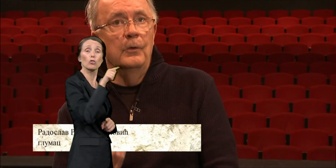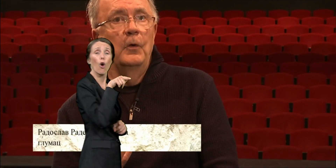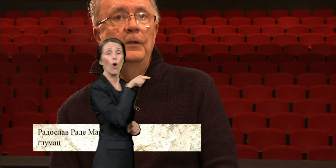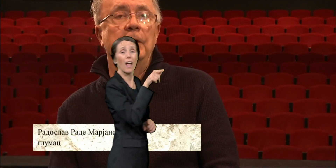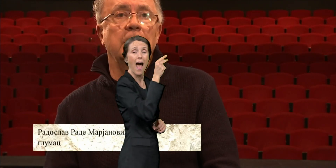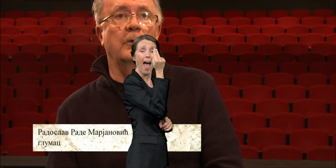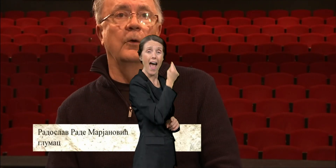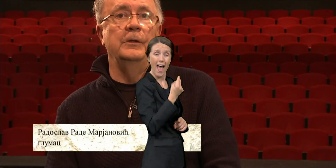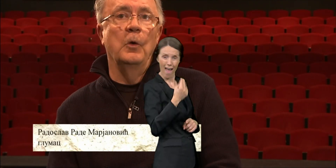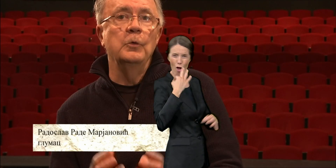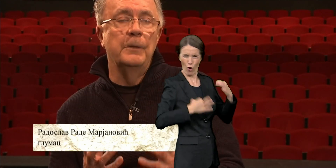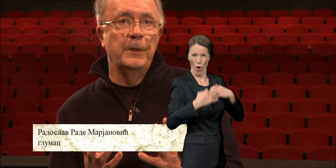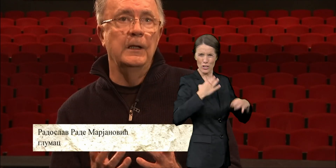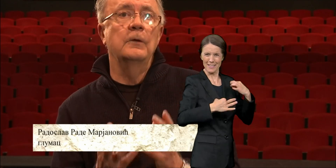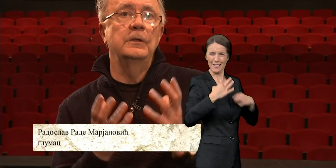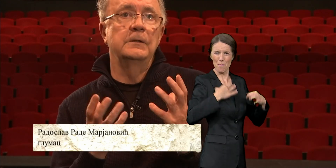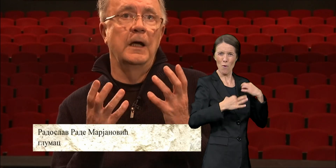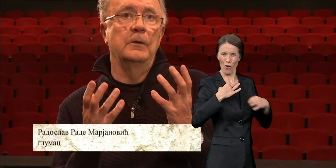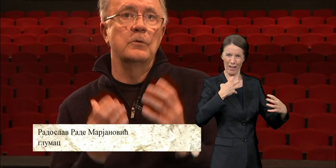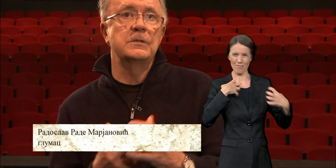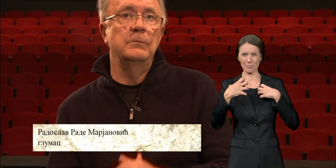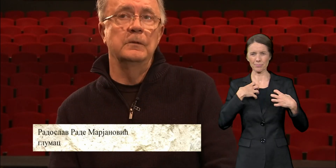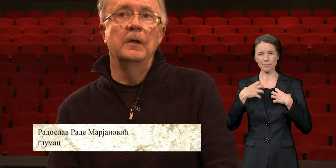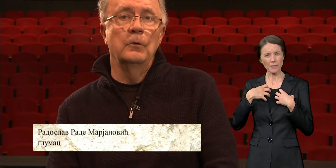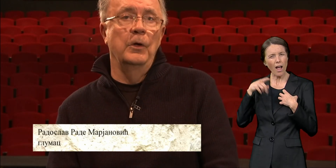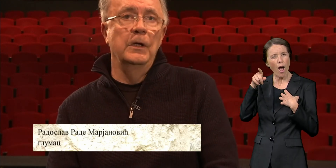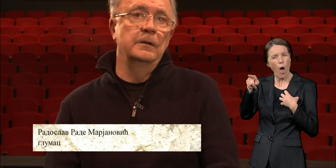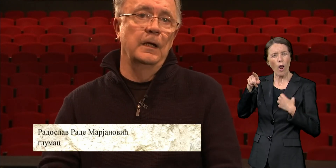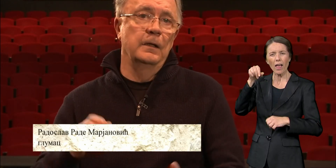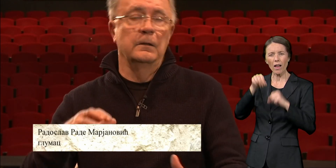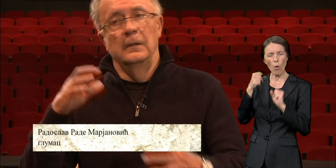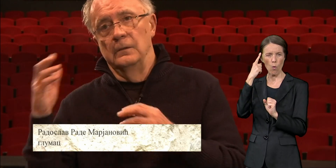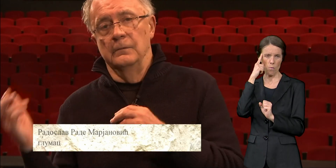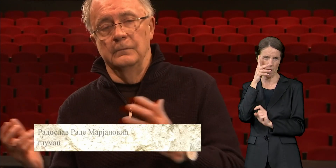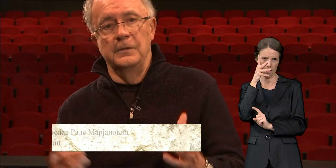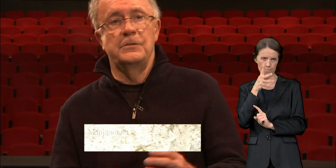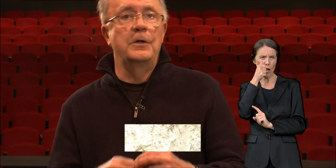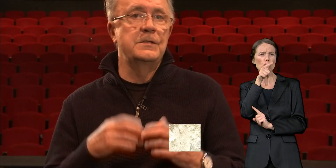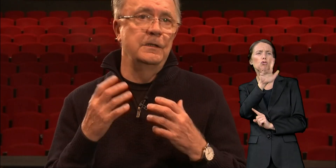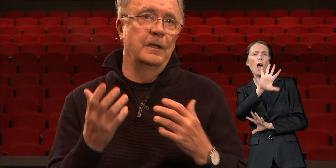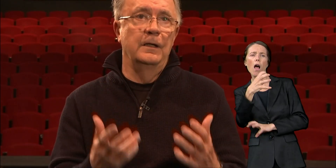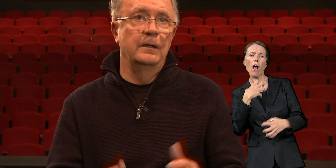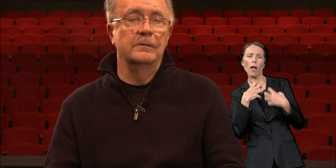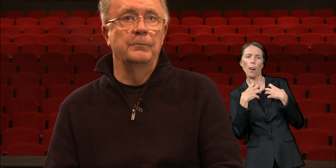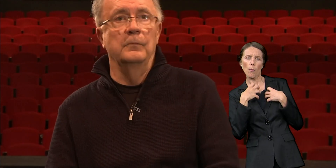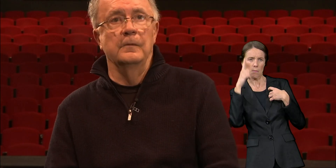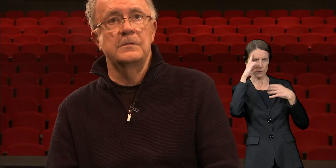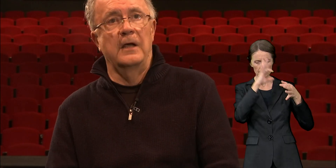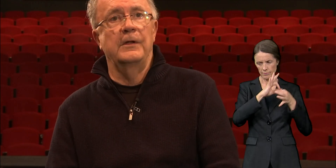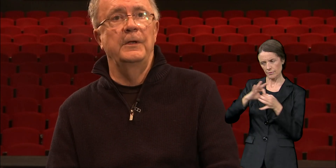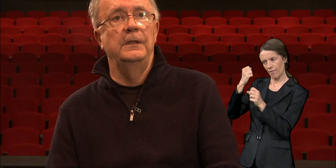kojom oni mogu da prilagode taj kostim koji je da li je istorijski, da li je